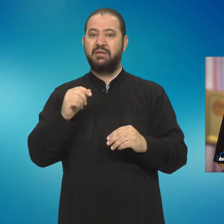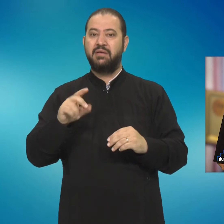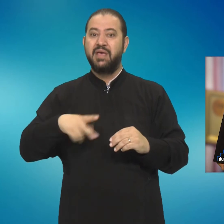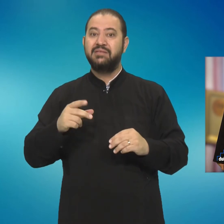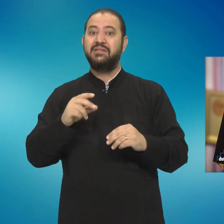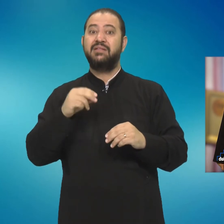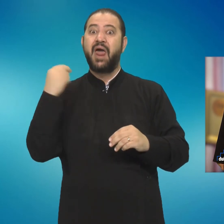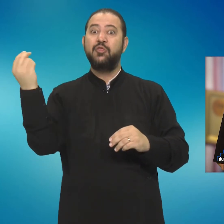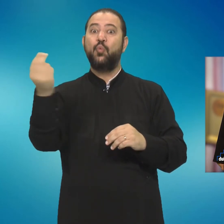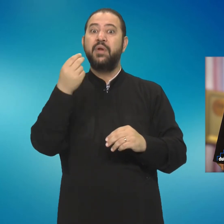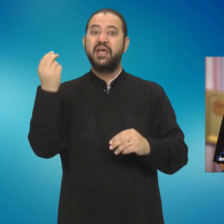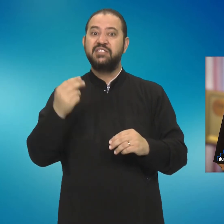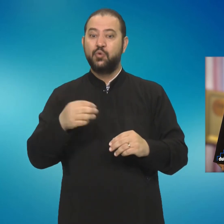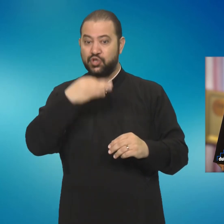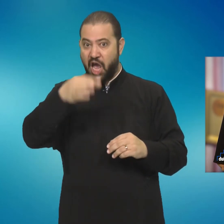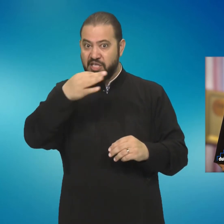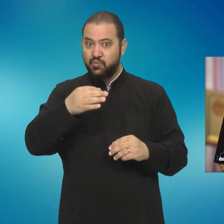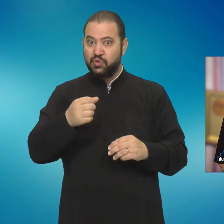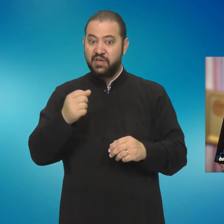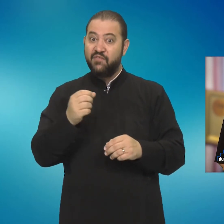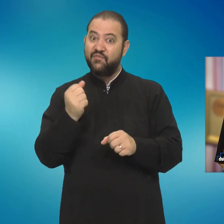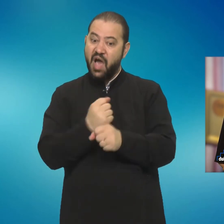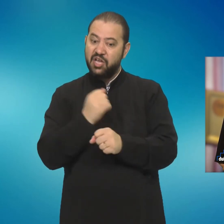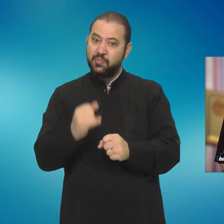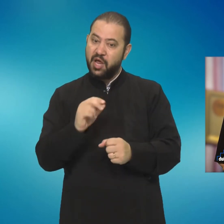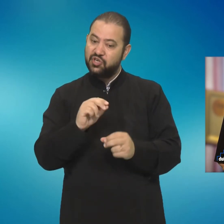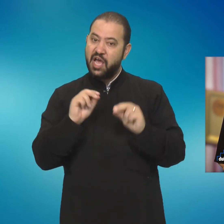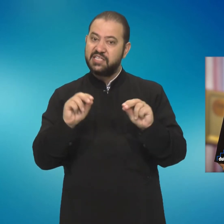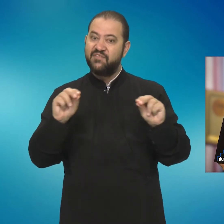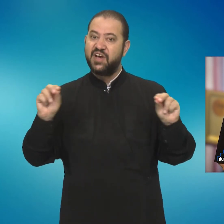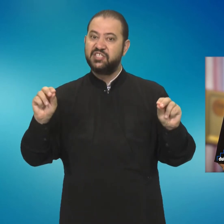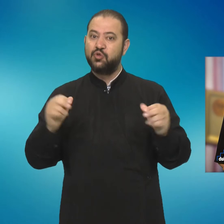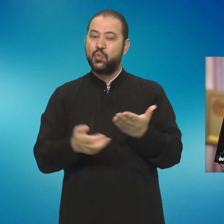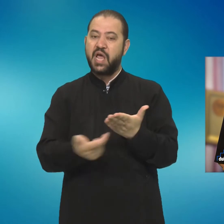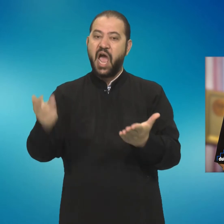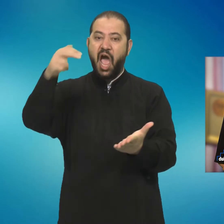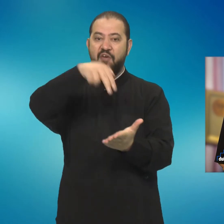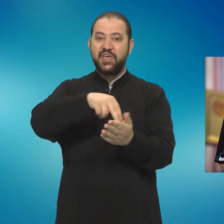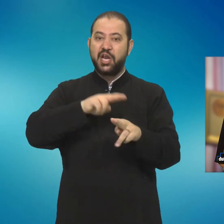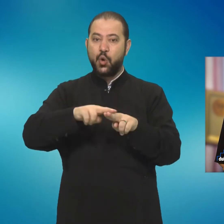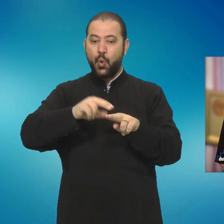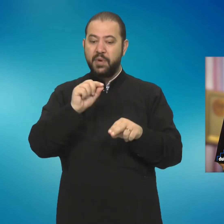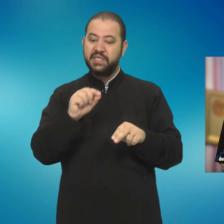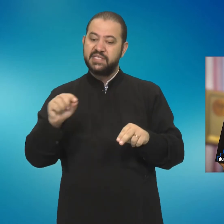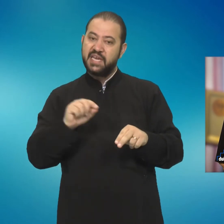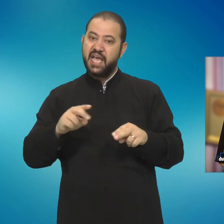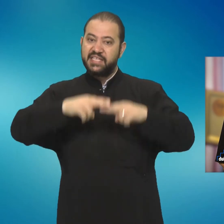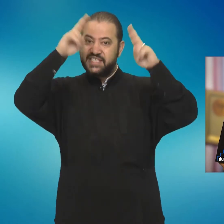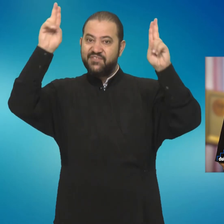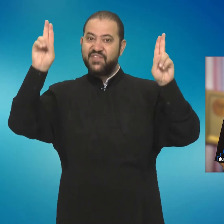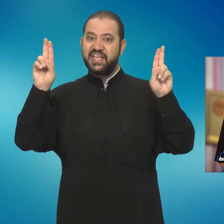atunci ei au spus, întemeiem această învățătura învierii pe zicerea Sfintelor Scripturi.